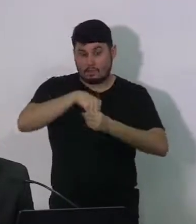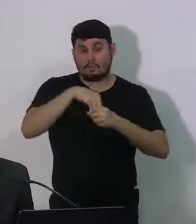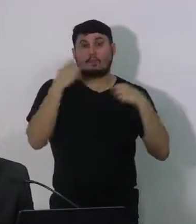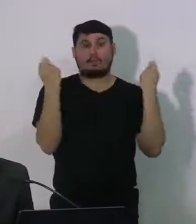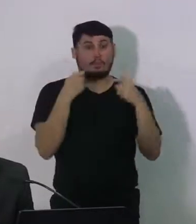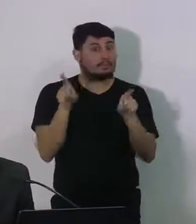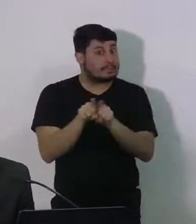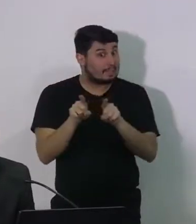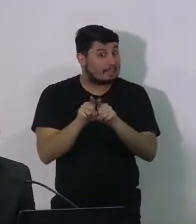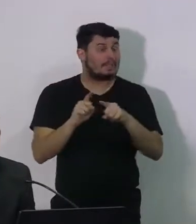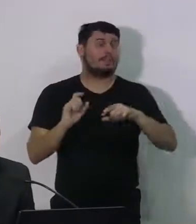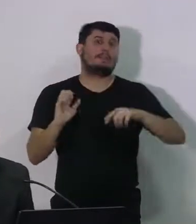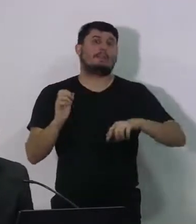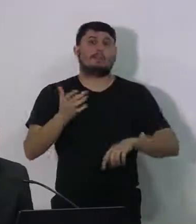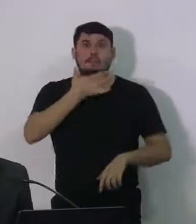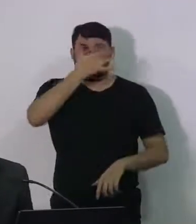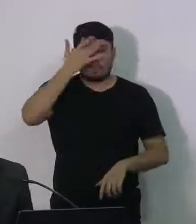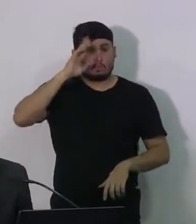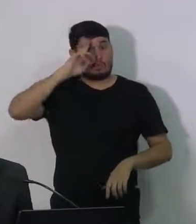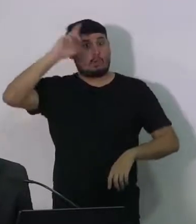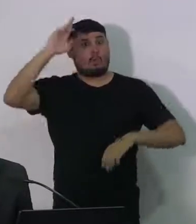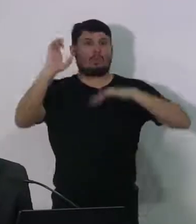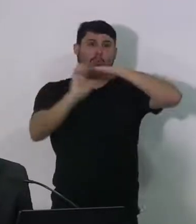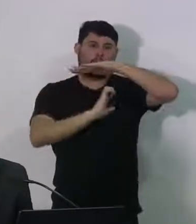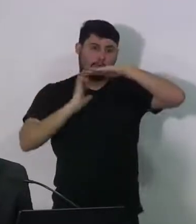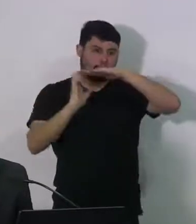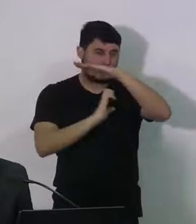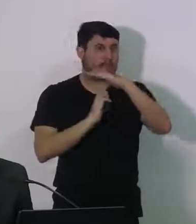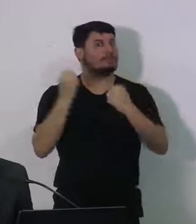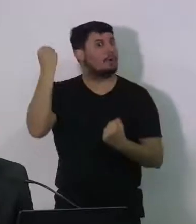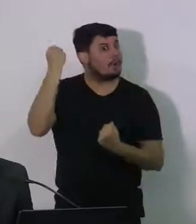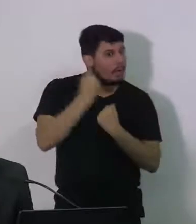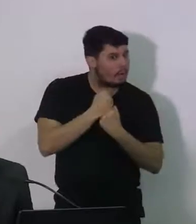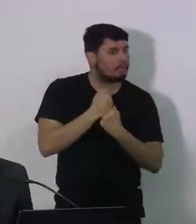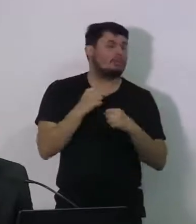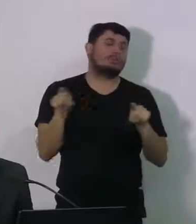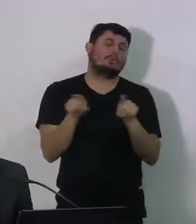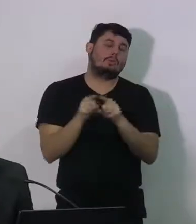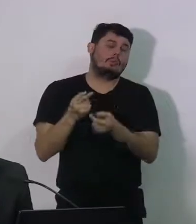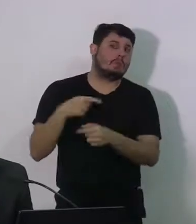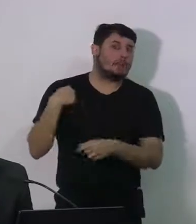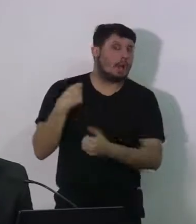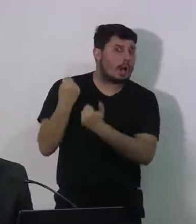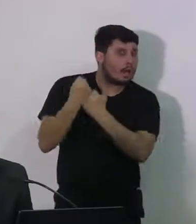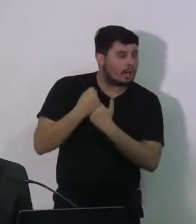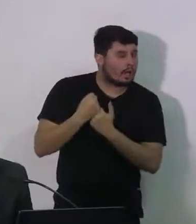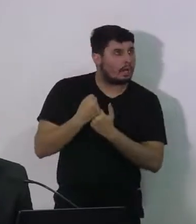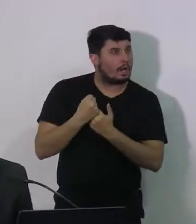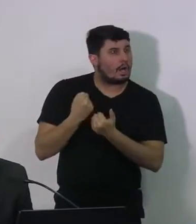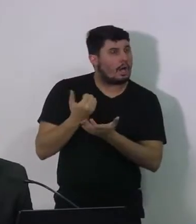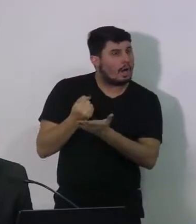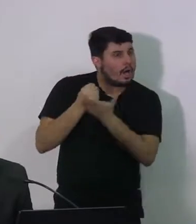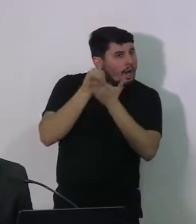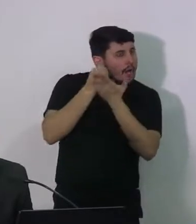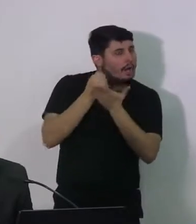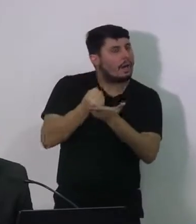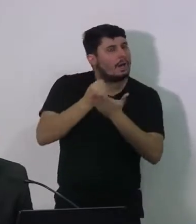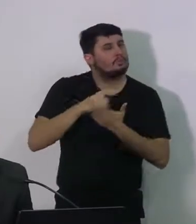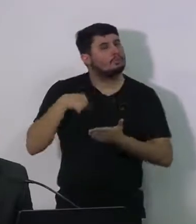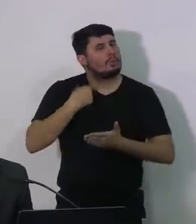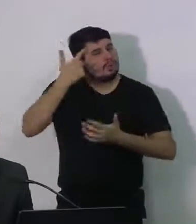empresários que têm também apoiado medidas e nos ajudado a estudar e tomar providências sobre como é que a gente vai trabalhar